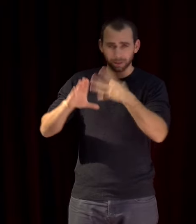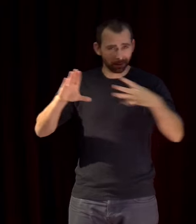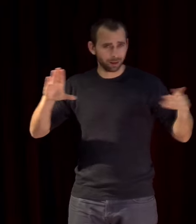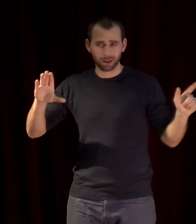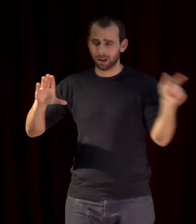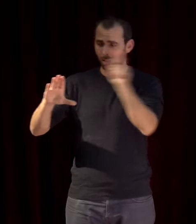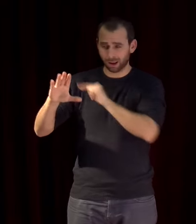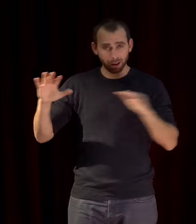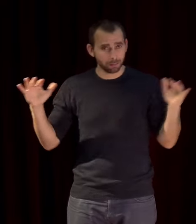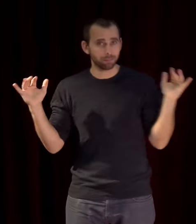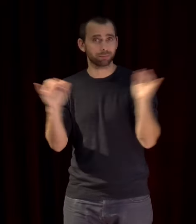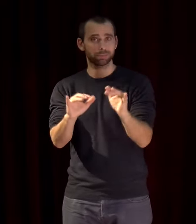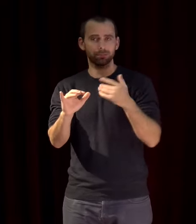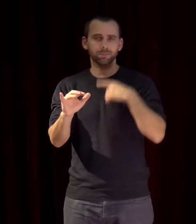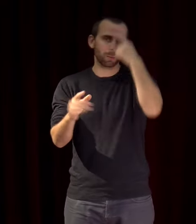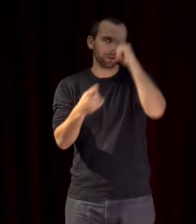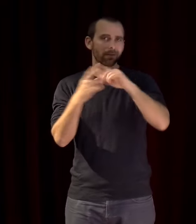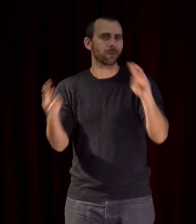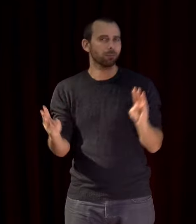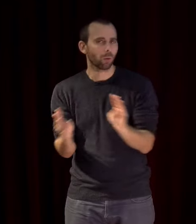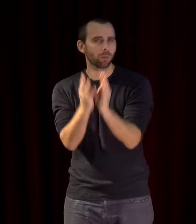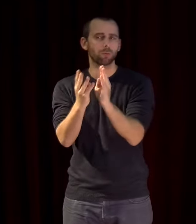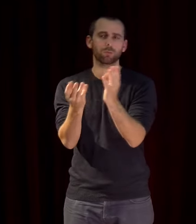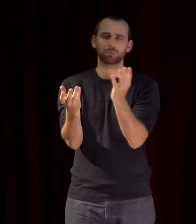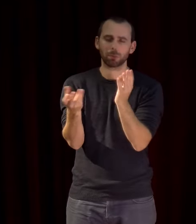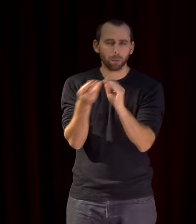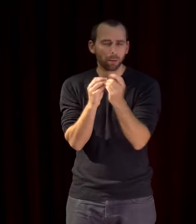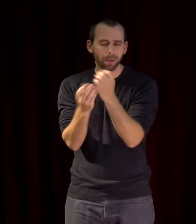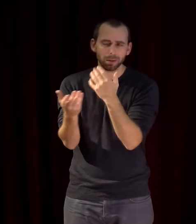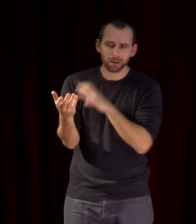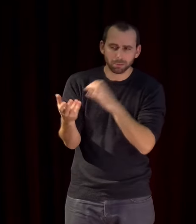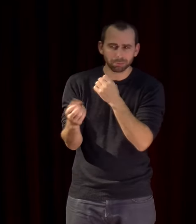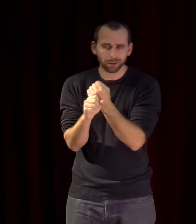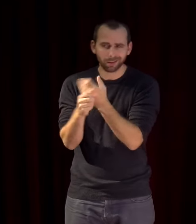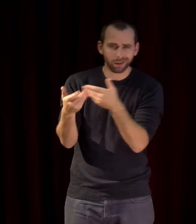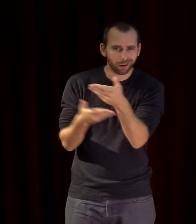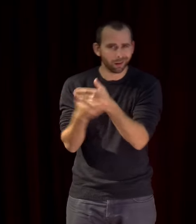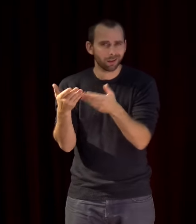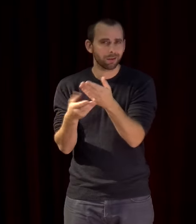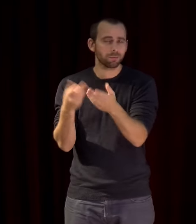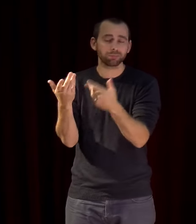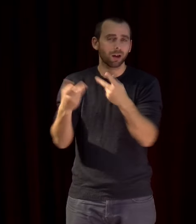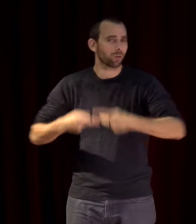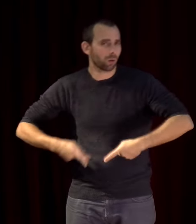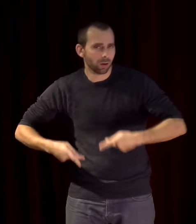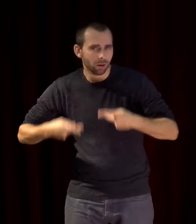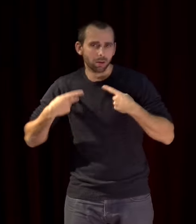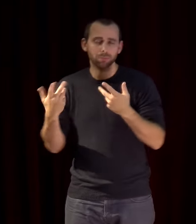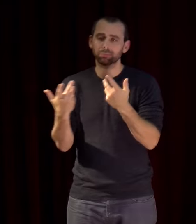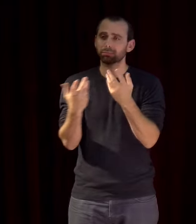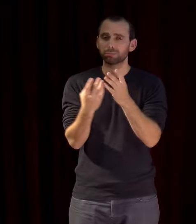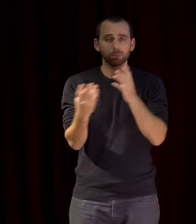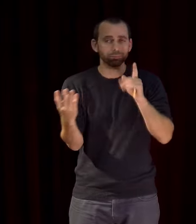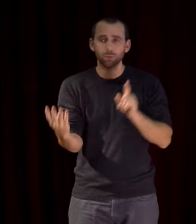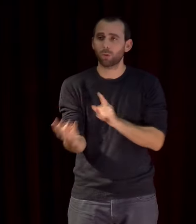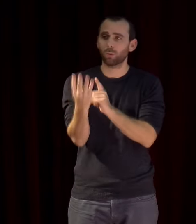rencontrer, travailler un certain nombre de problématiques, faire des ateliers, participer à des discussions ou à des